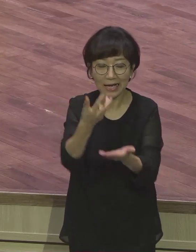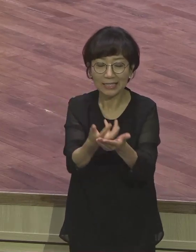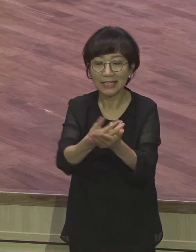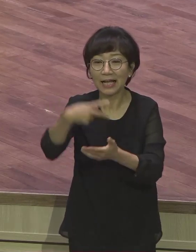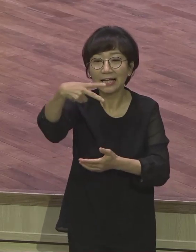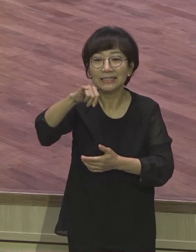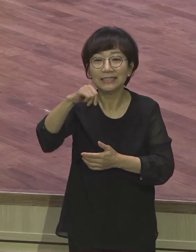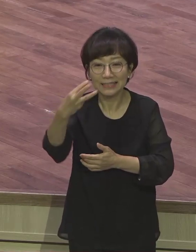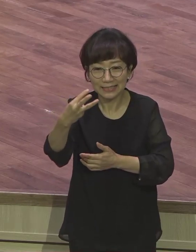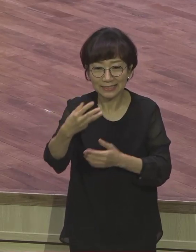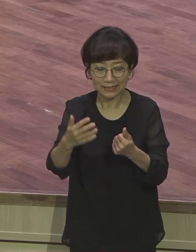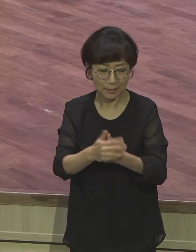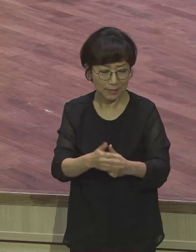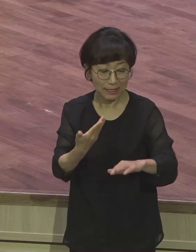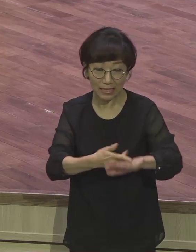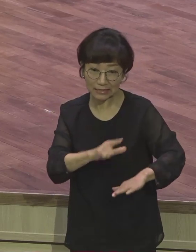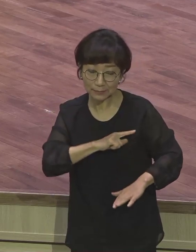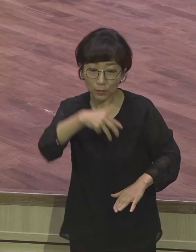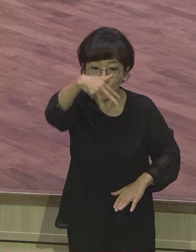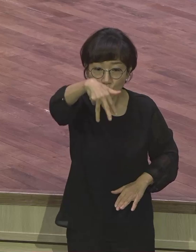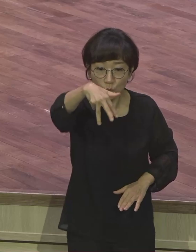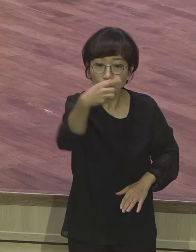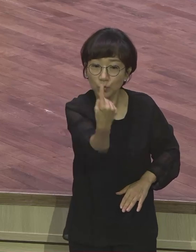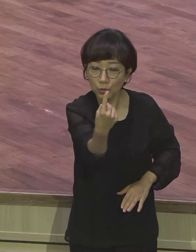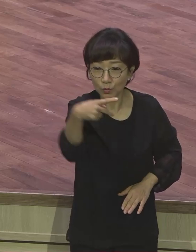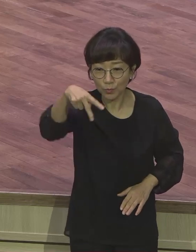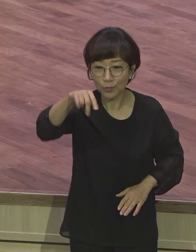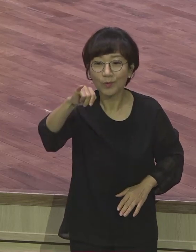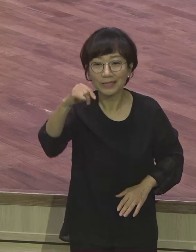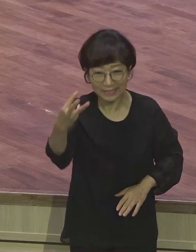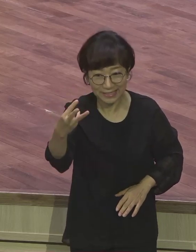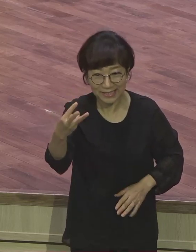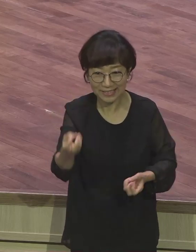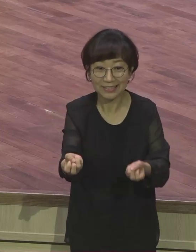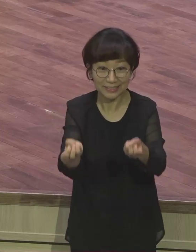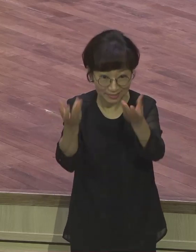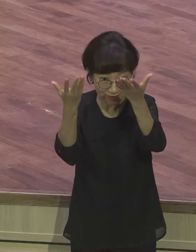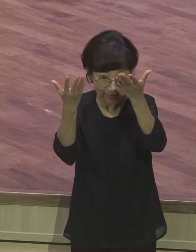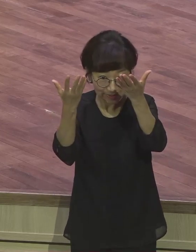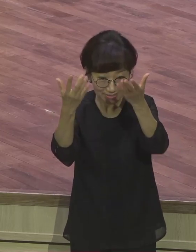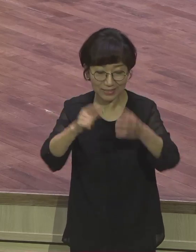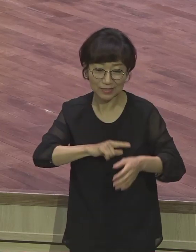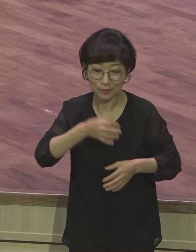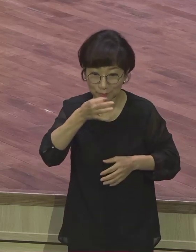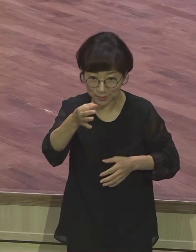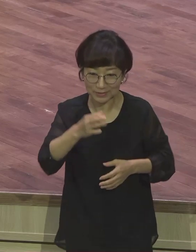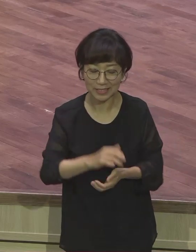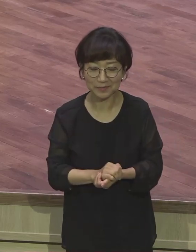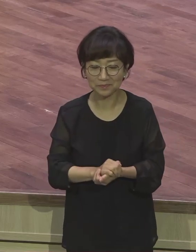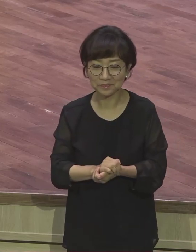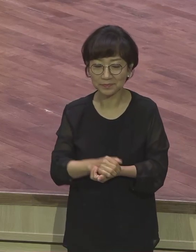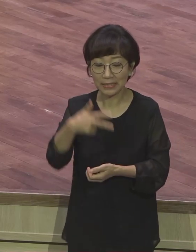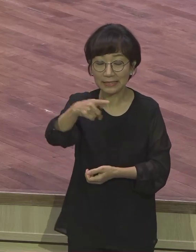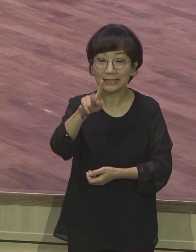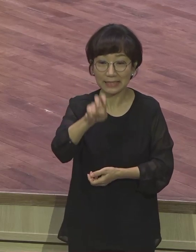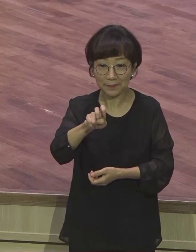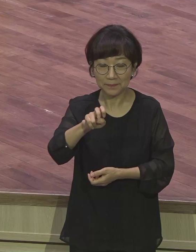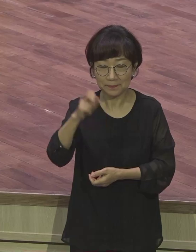강조해요. 천열매, 처음 거 들여라. 천열매. 자문 3장 9절로 10제로 보면